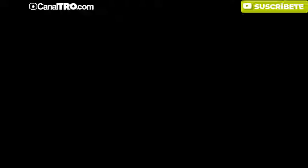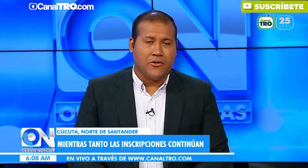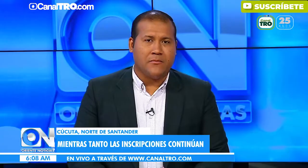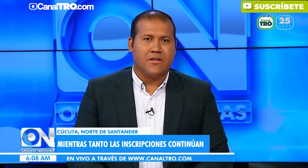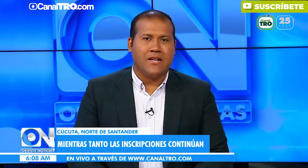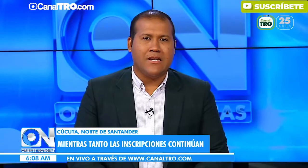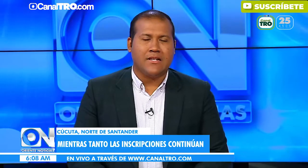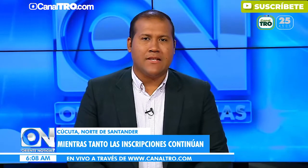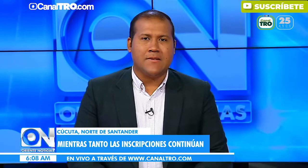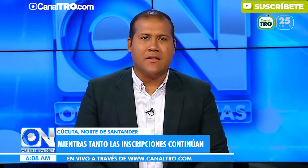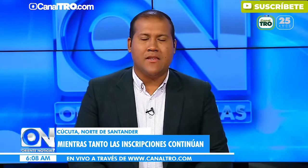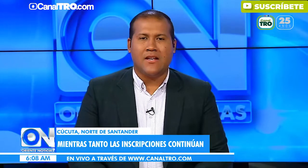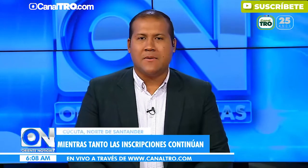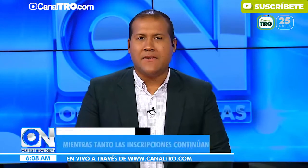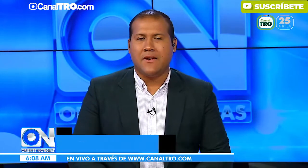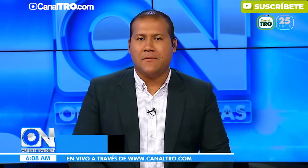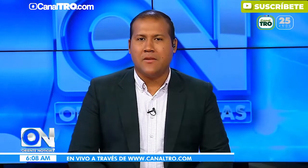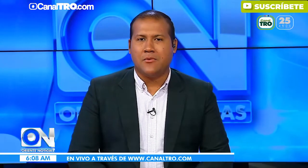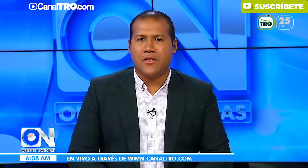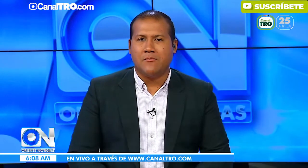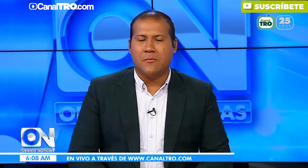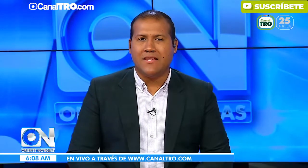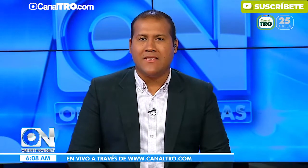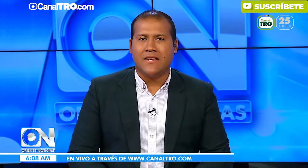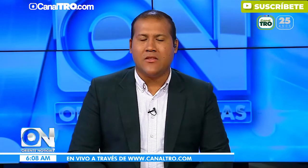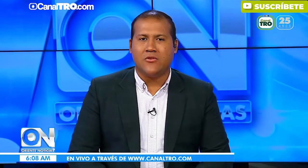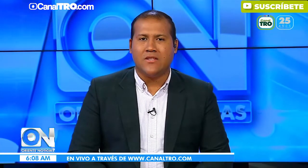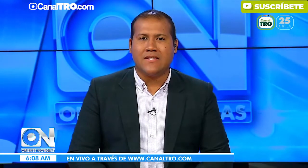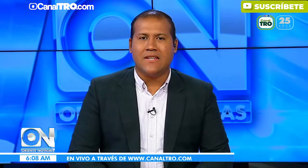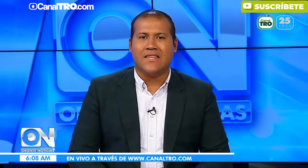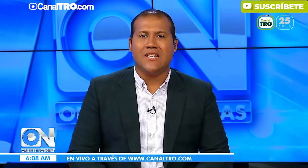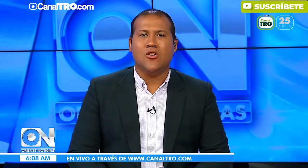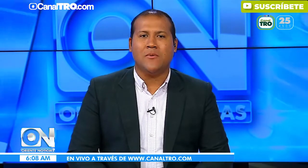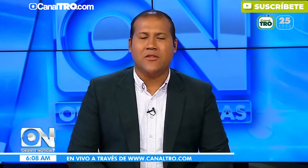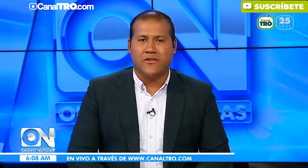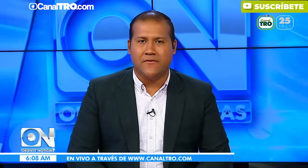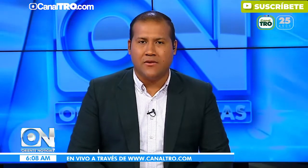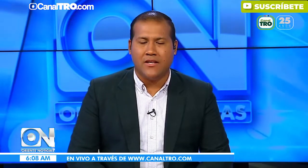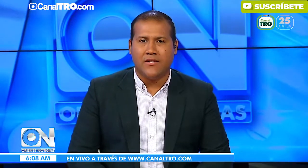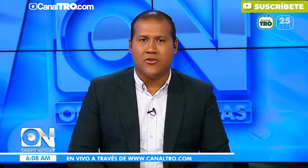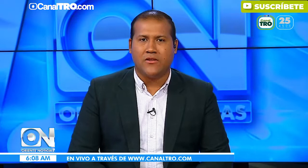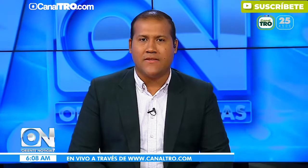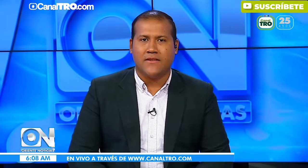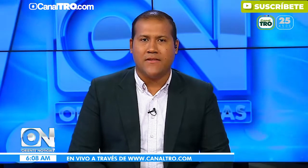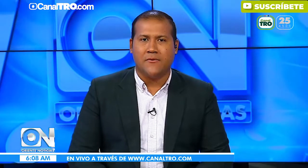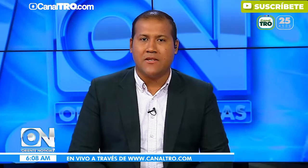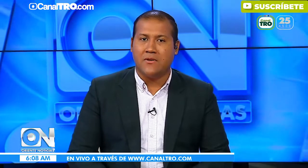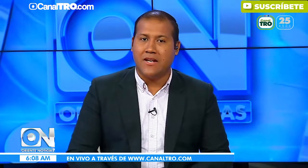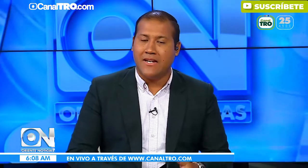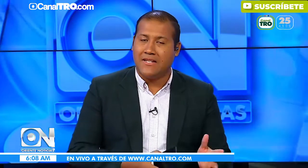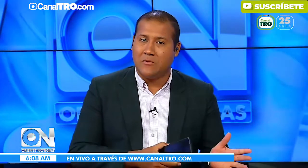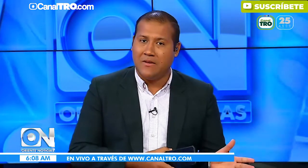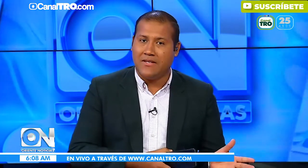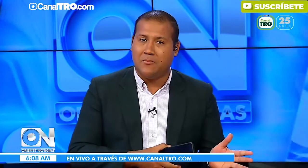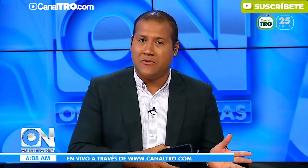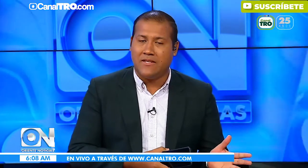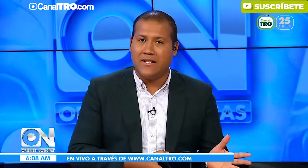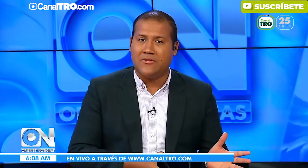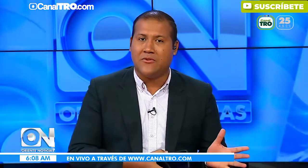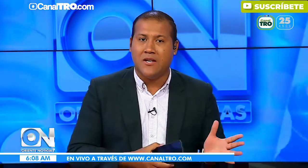Bueno, recordemos que la alerta se mantiene específicamente porque tenemos más de 117 kilómetros de frontera entre Norte de Santander y Venezuela y la sospecha de posibles casos